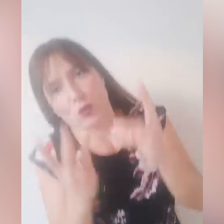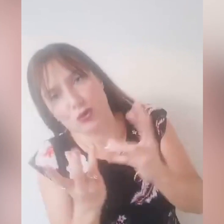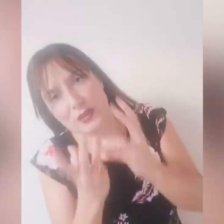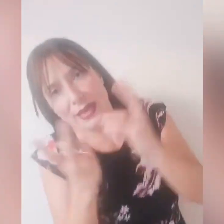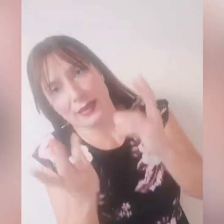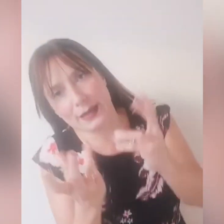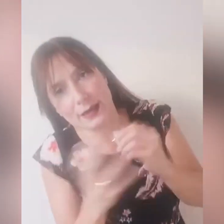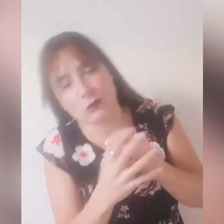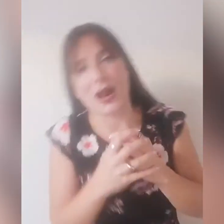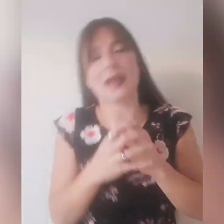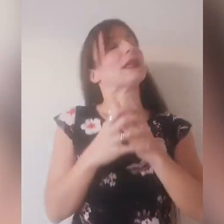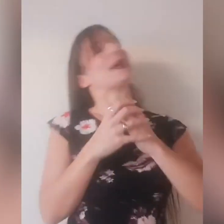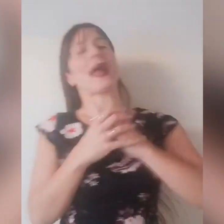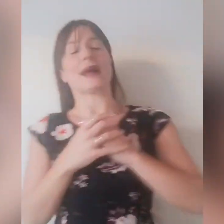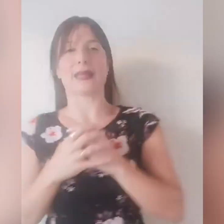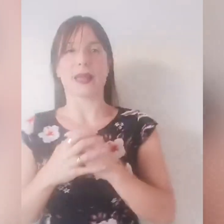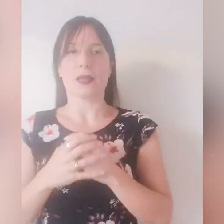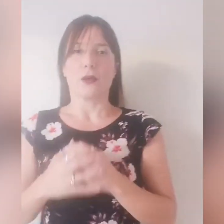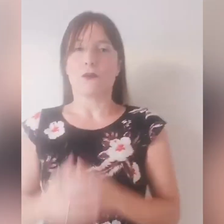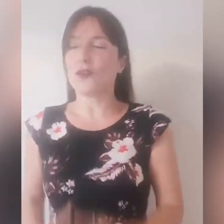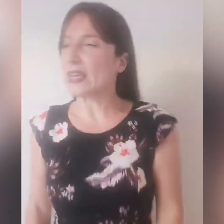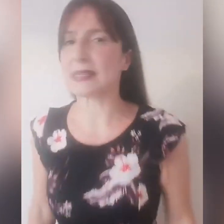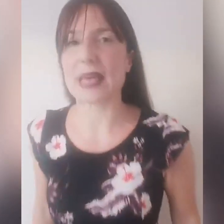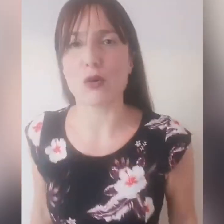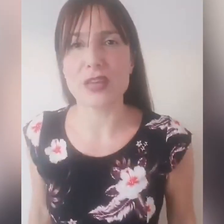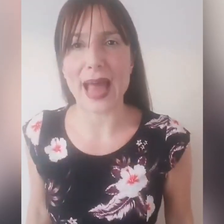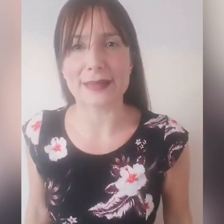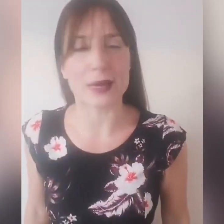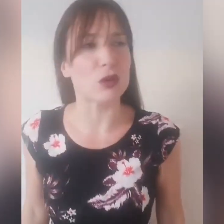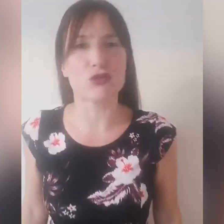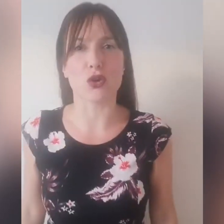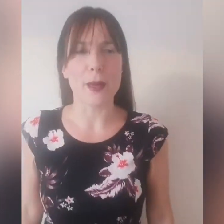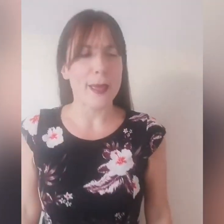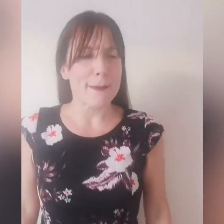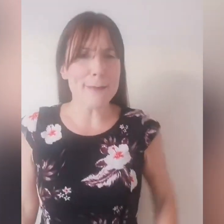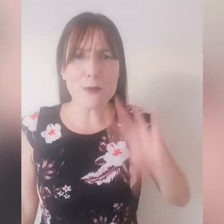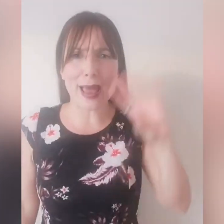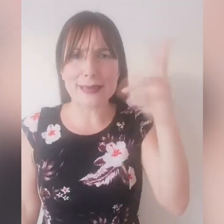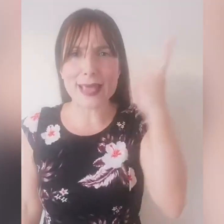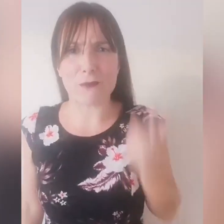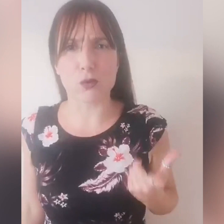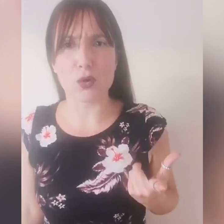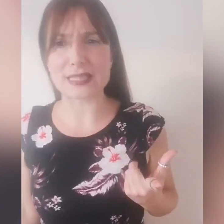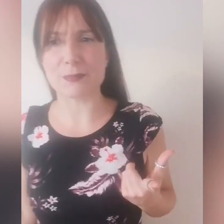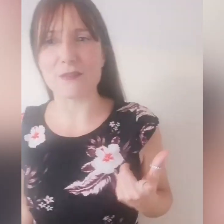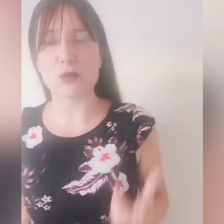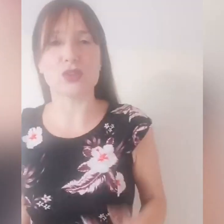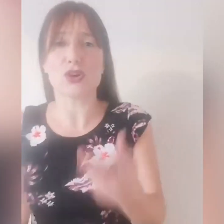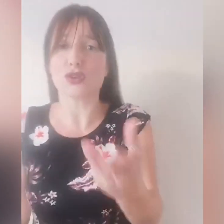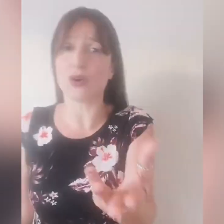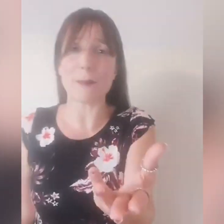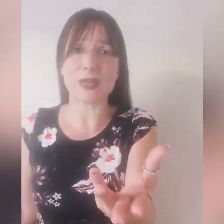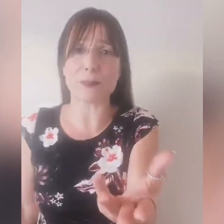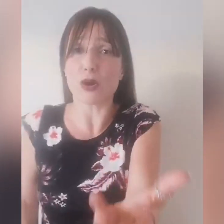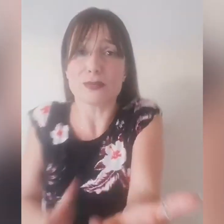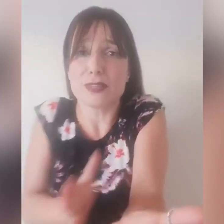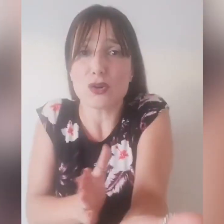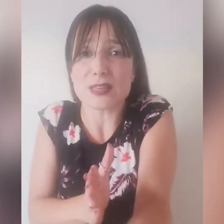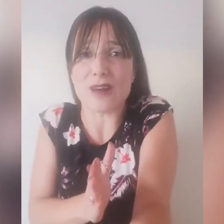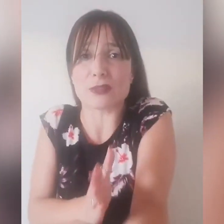ordine naturale del carattere, figli se ero ienata quel giorno, ma una Iena Furence benvenuta, ho capito però Dio cosa ha fatto?